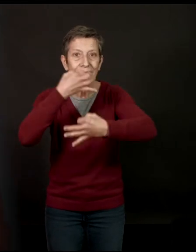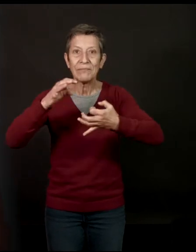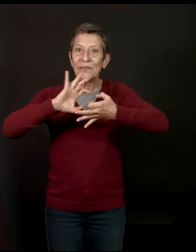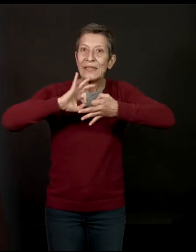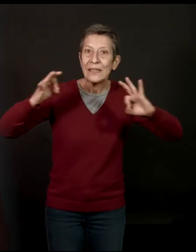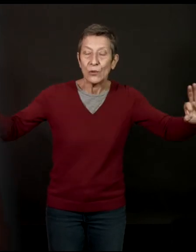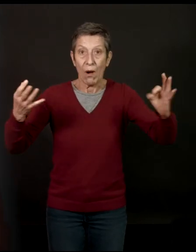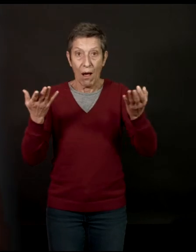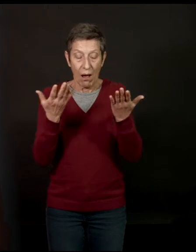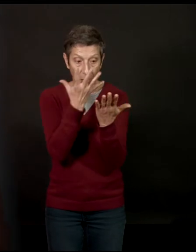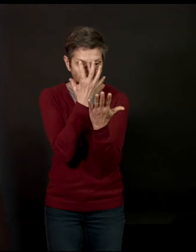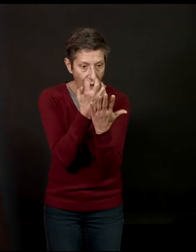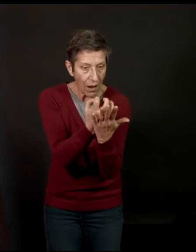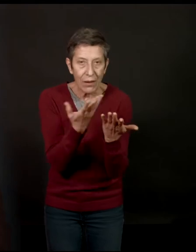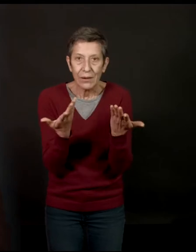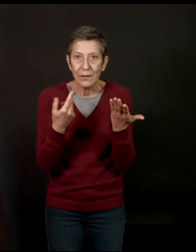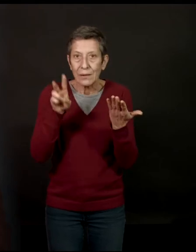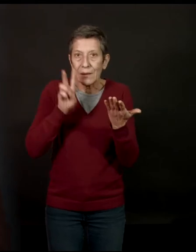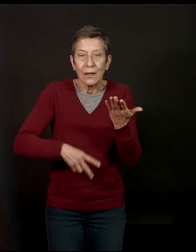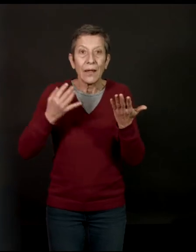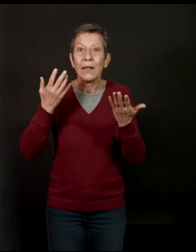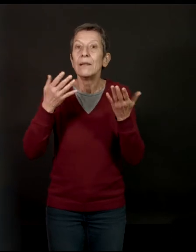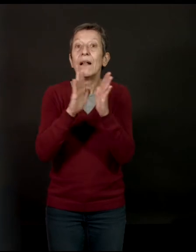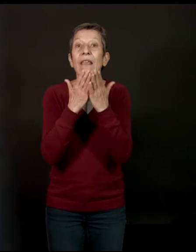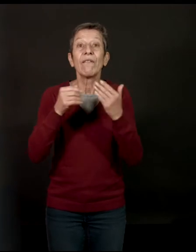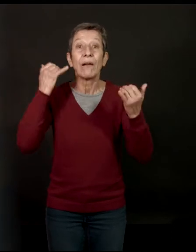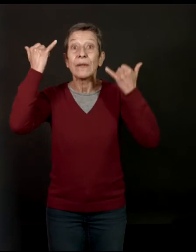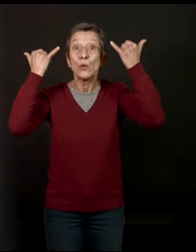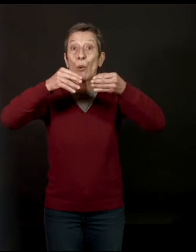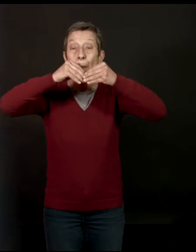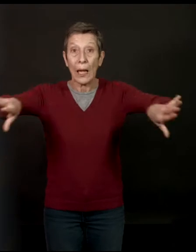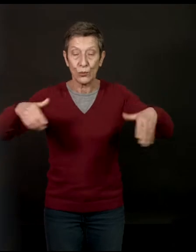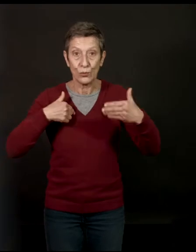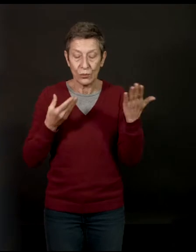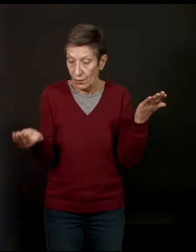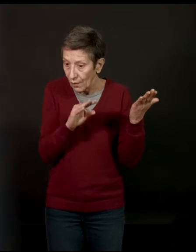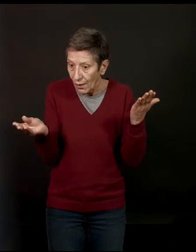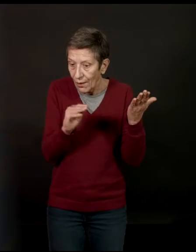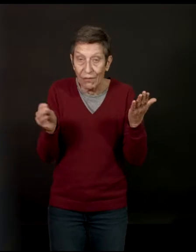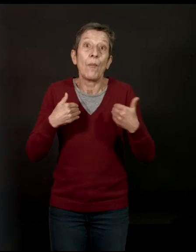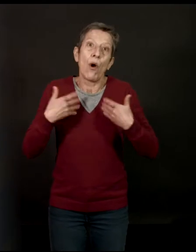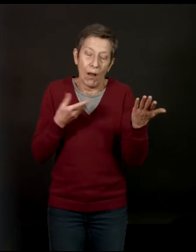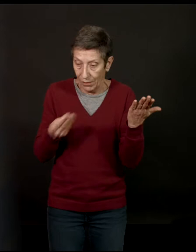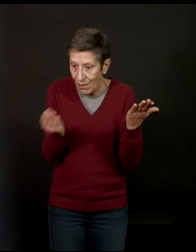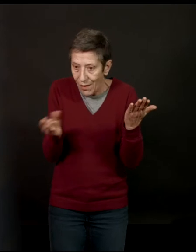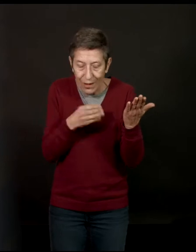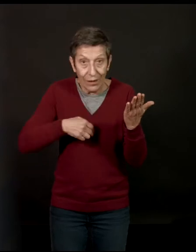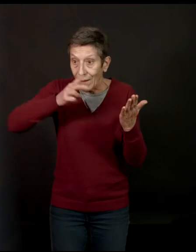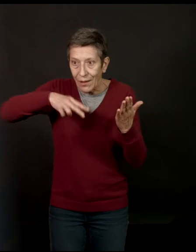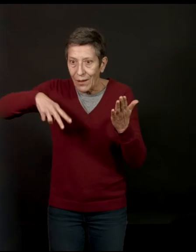'histoire. On s'y accroche. Enfin, je veux dire, quand on rentre dans les illusions perdues, en tout cas, moi, je tourne les pages rapidement. Et